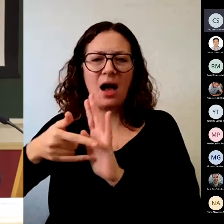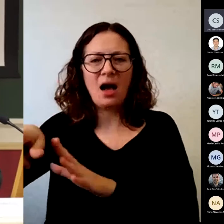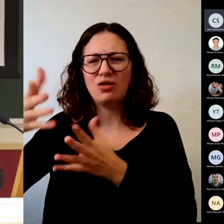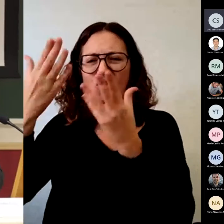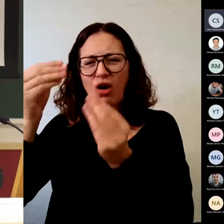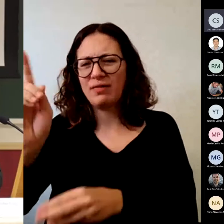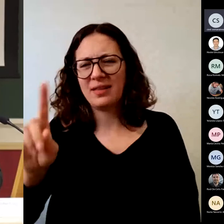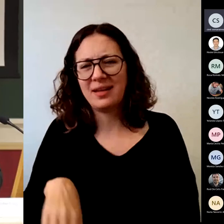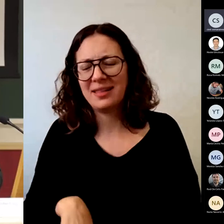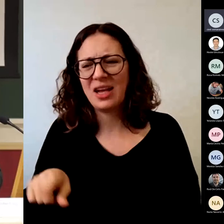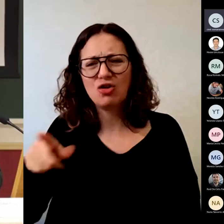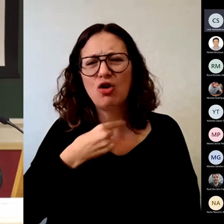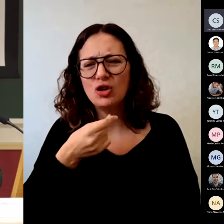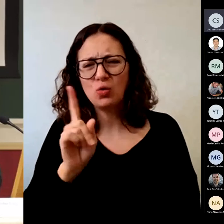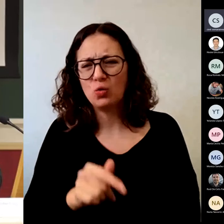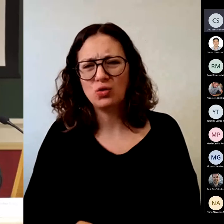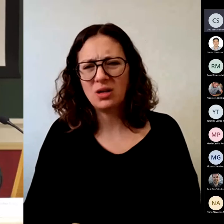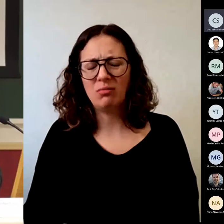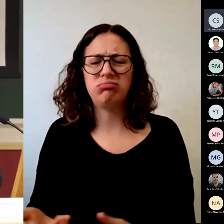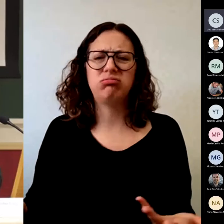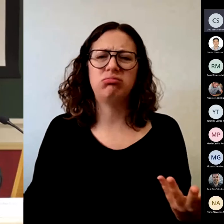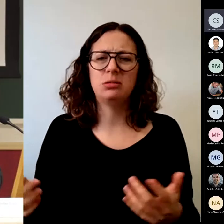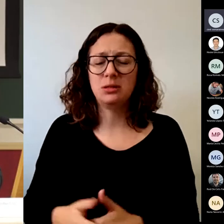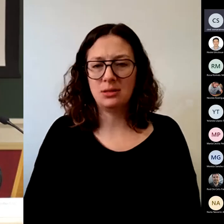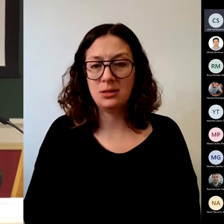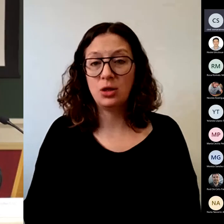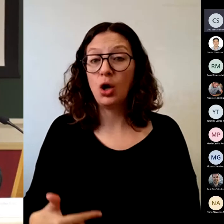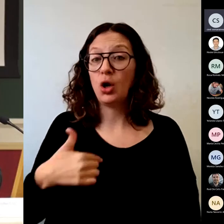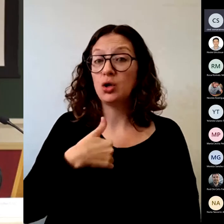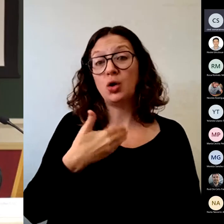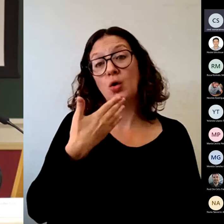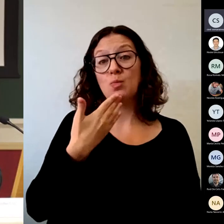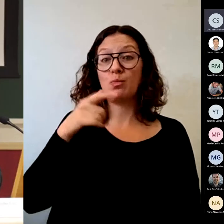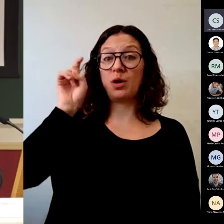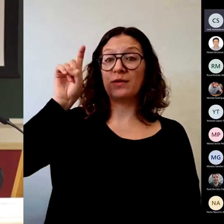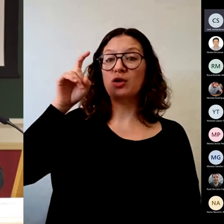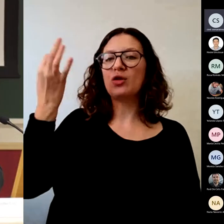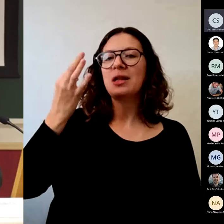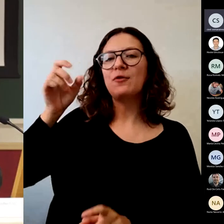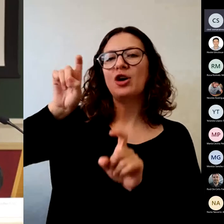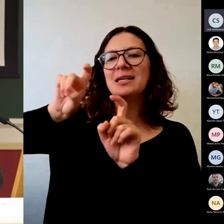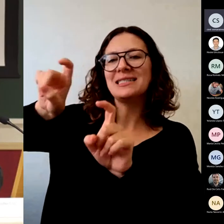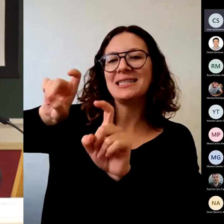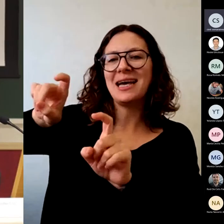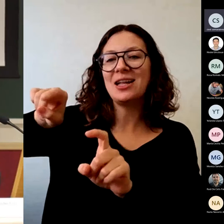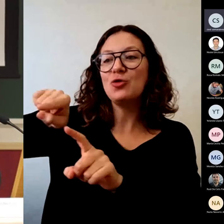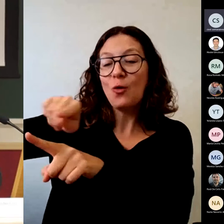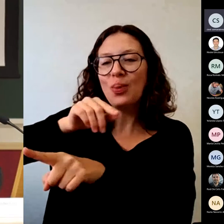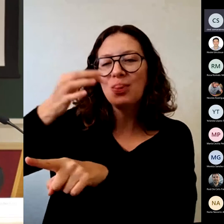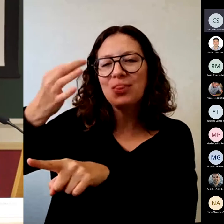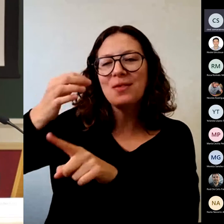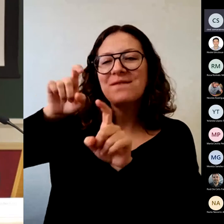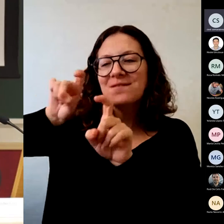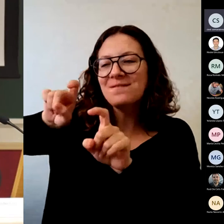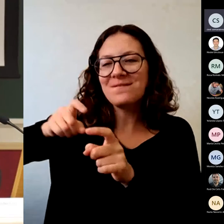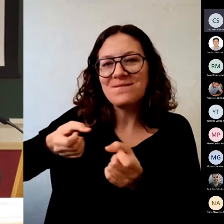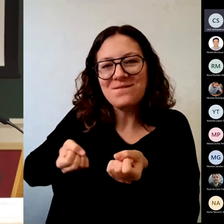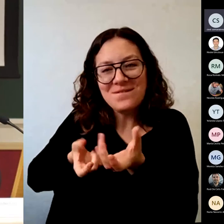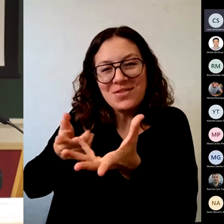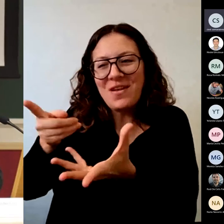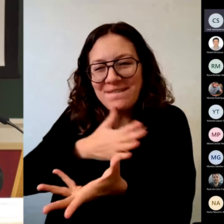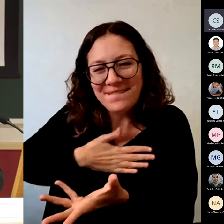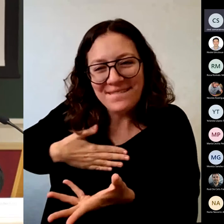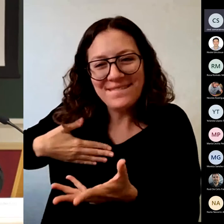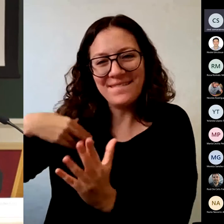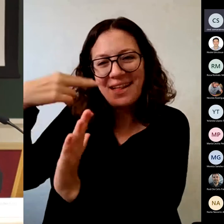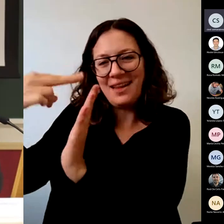Como profesor tengo que enseñarles a querer leer. Y para eso hay que enseñarles a leer. No lo vamos a